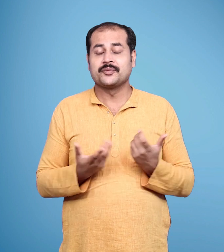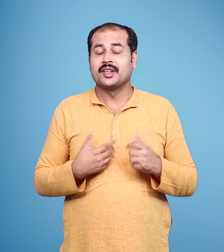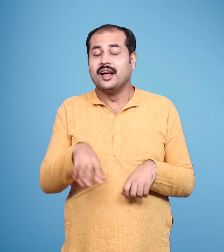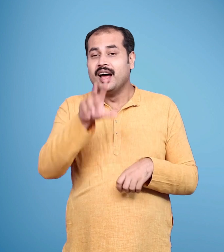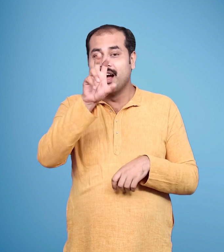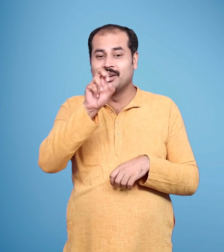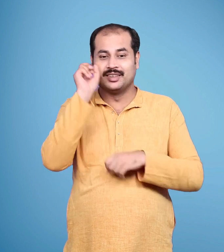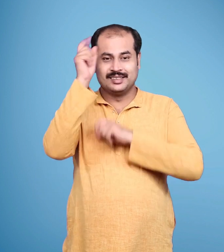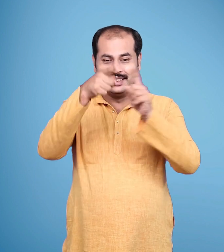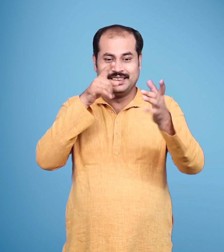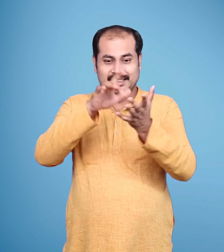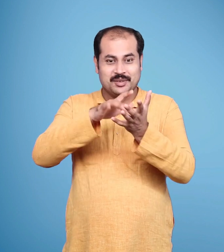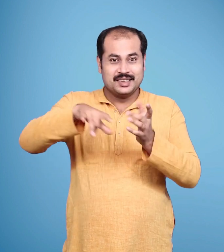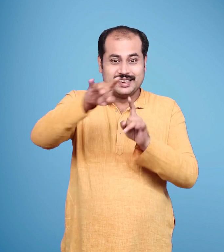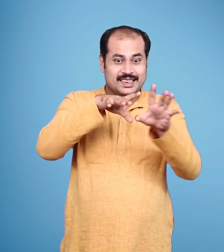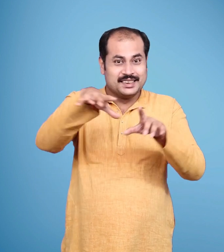वे अयुद्या पहुँचने को उताव ले थे